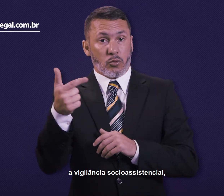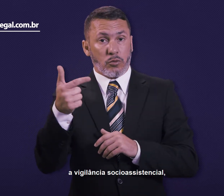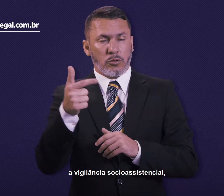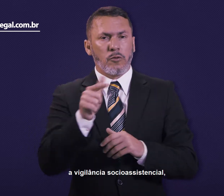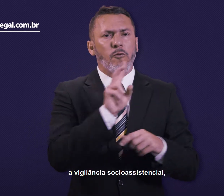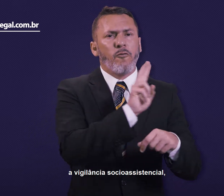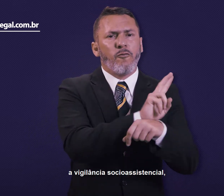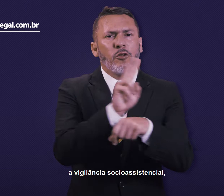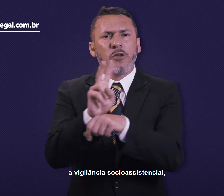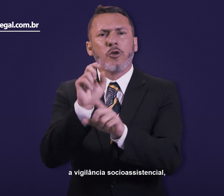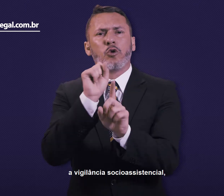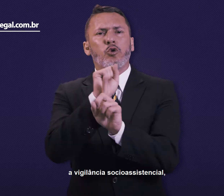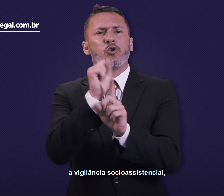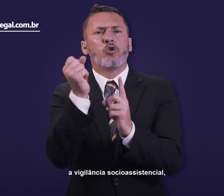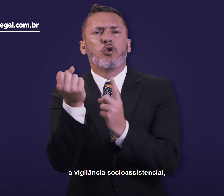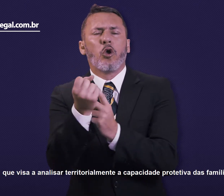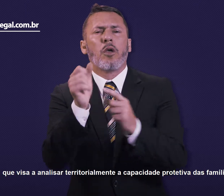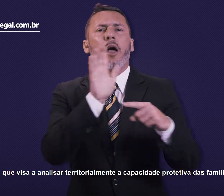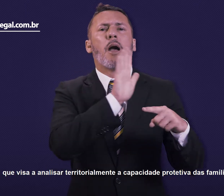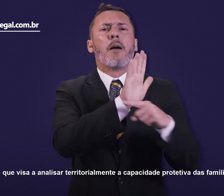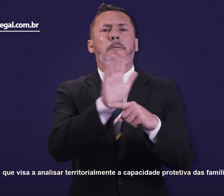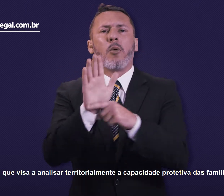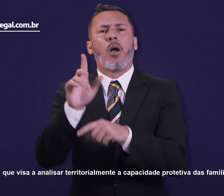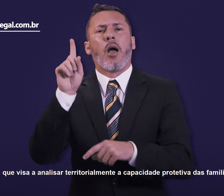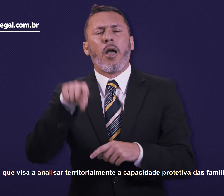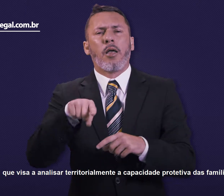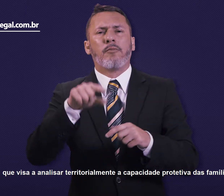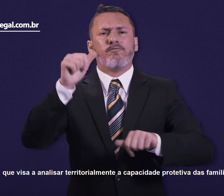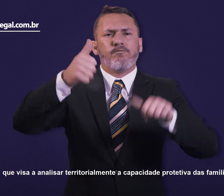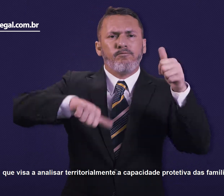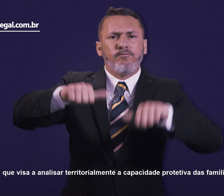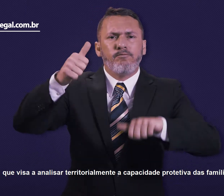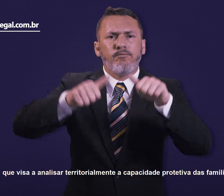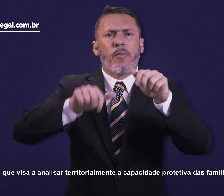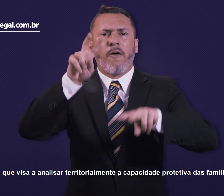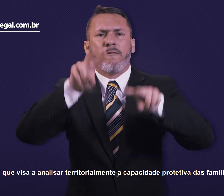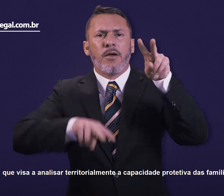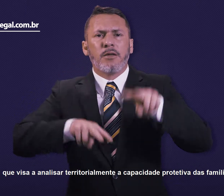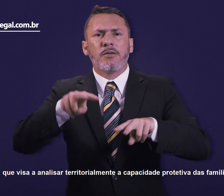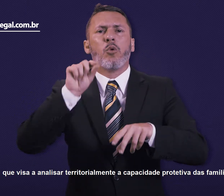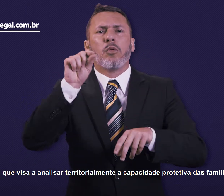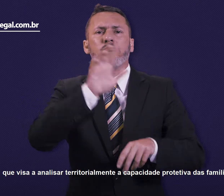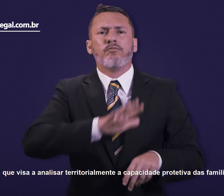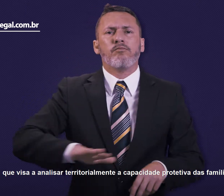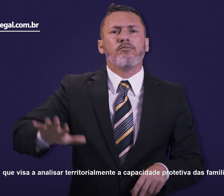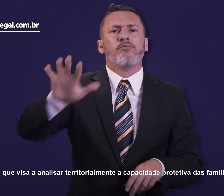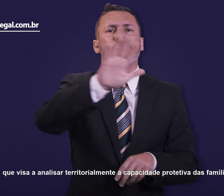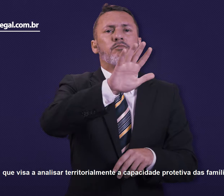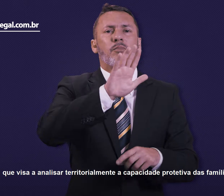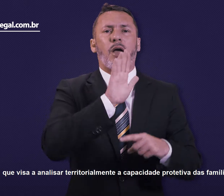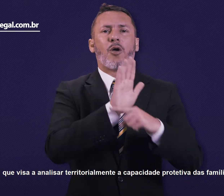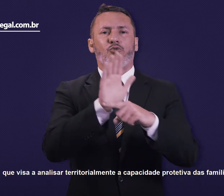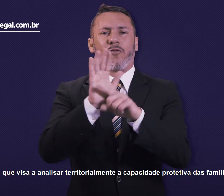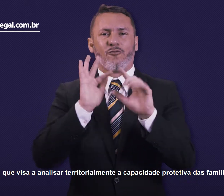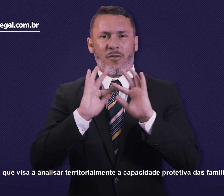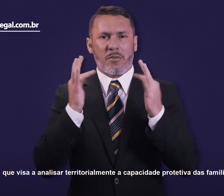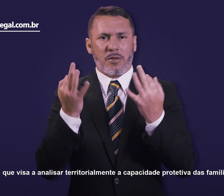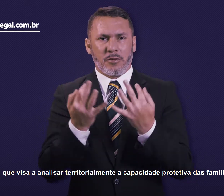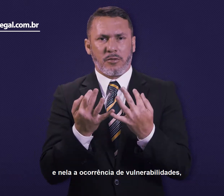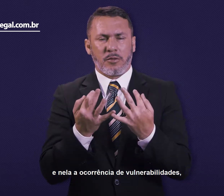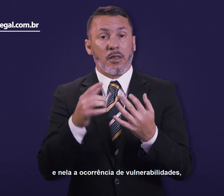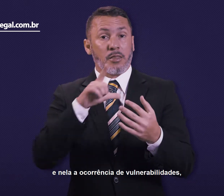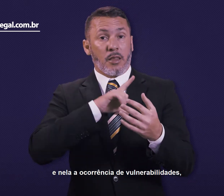vigilância socioassistencial que visa a analisar territorialmente a capacidade protetiva das